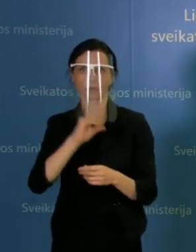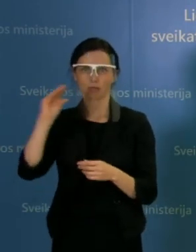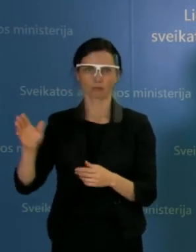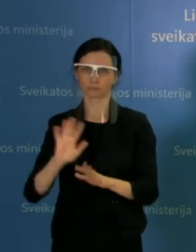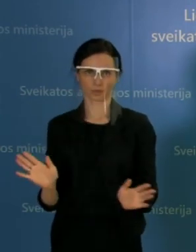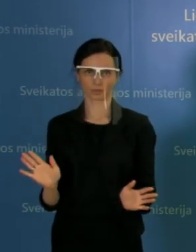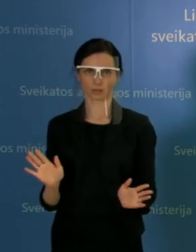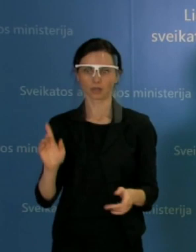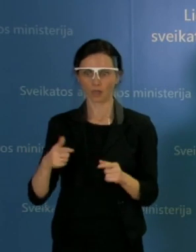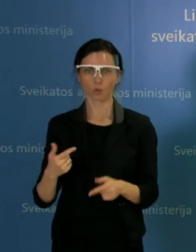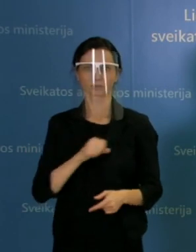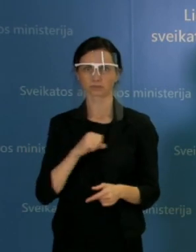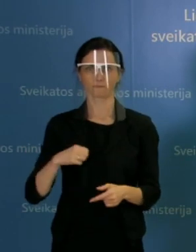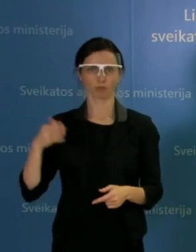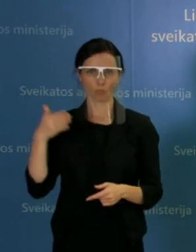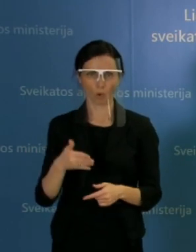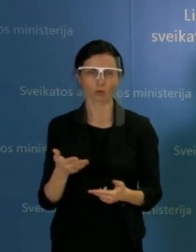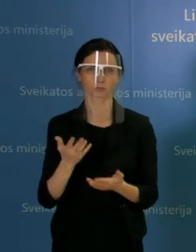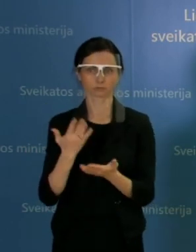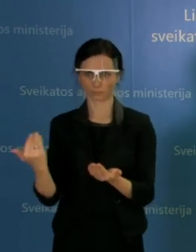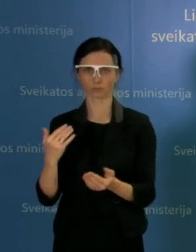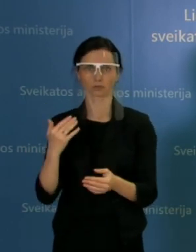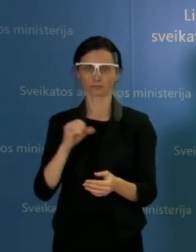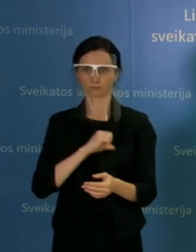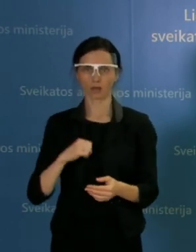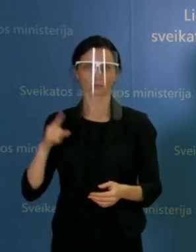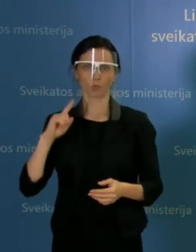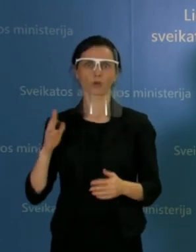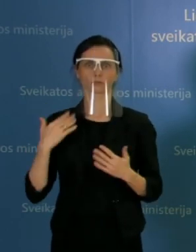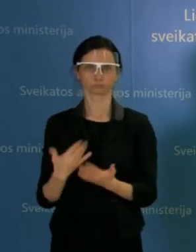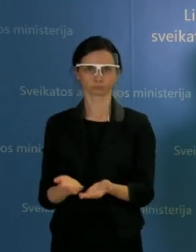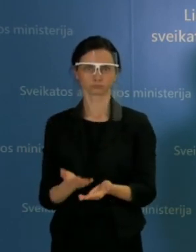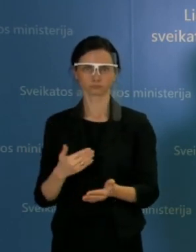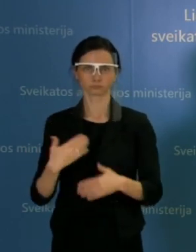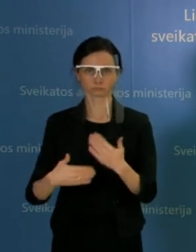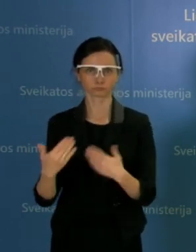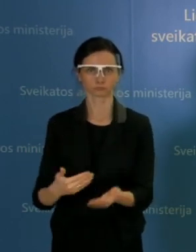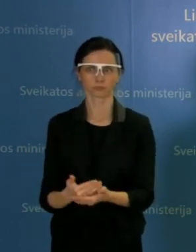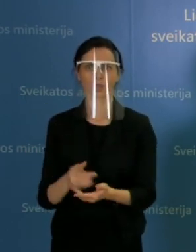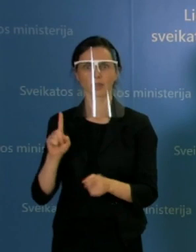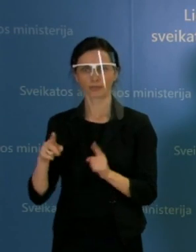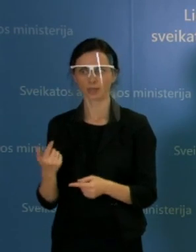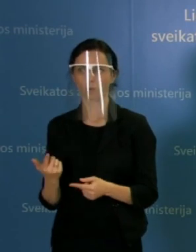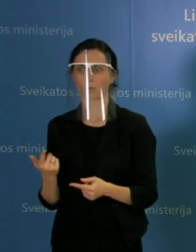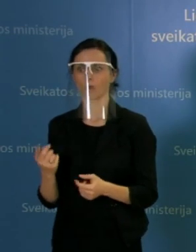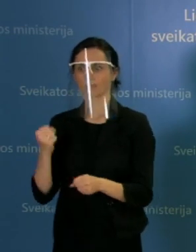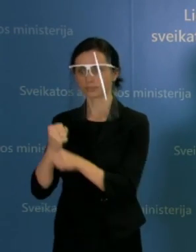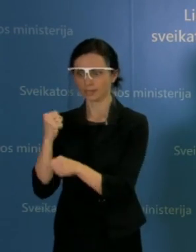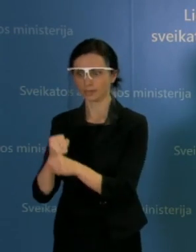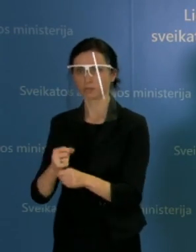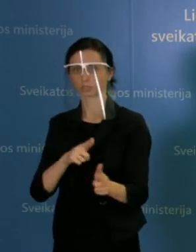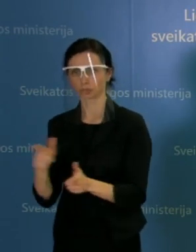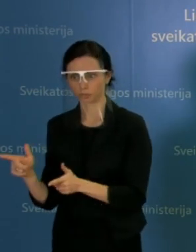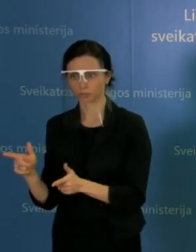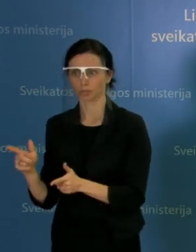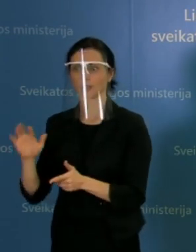savanoriauja, kai mes kalbam apie darbo užmokės arba priedus, mes kalbam apie darbo santykius. Tai jeigu jie